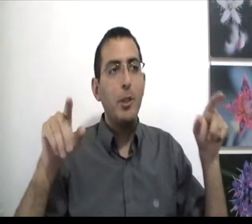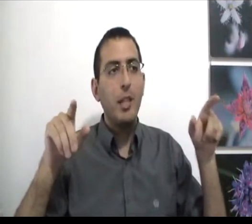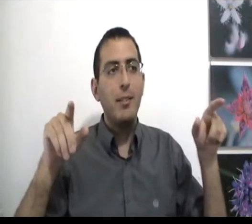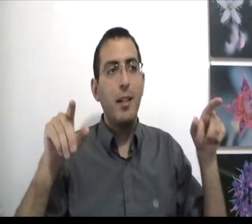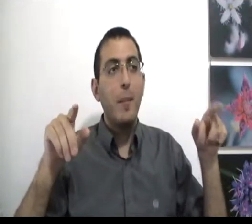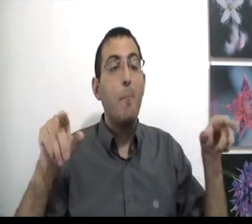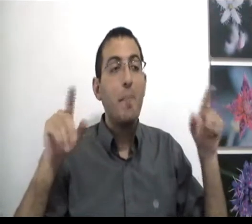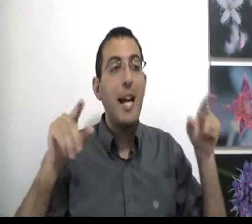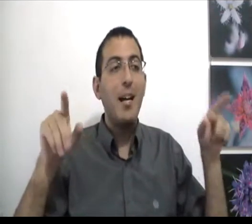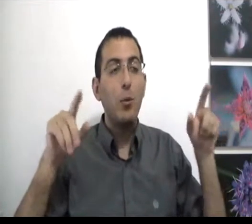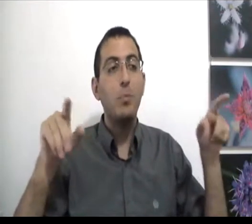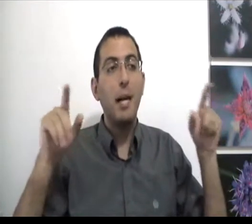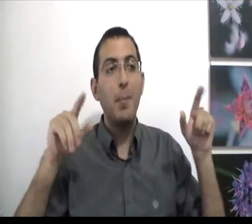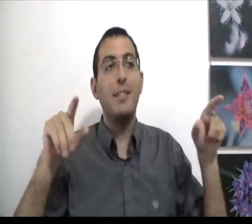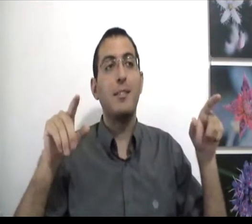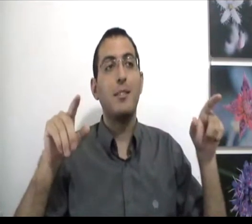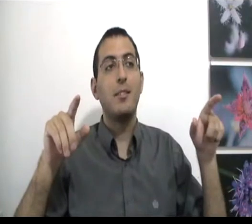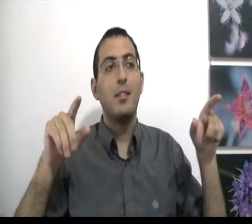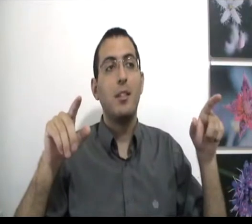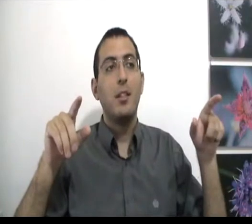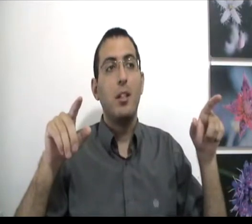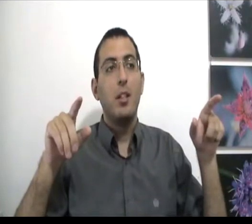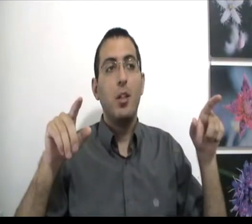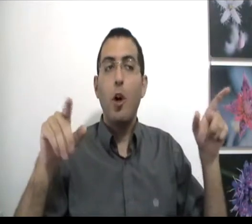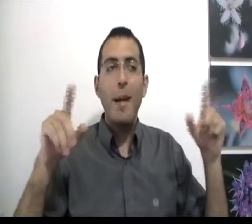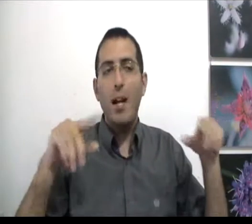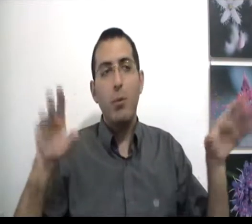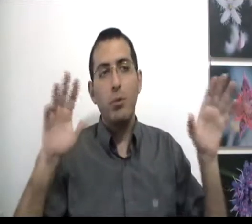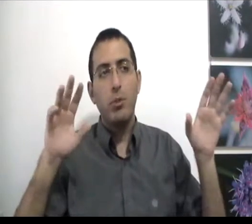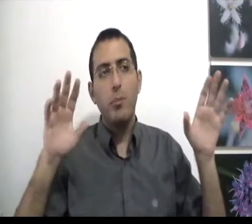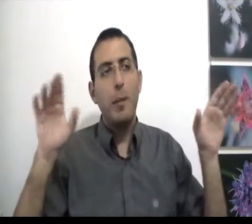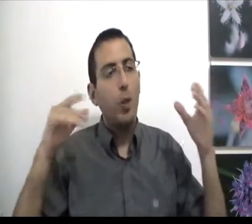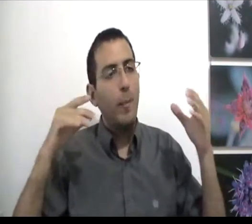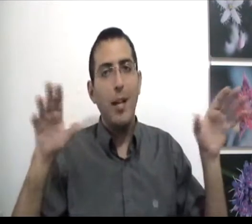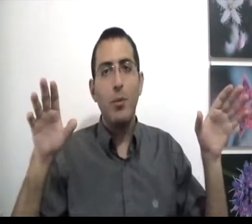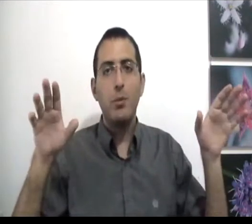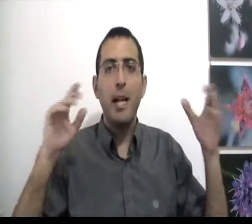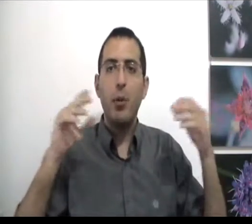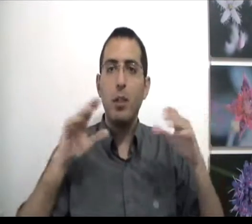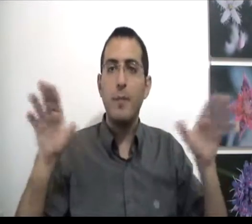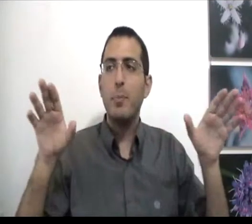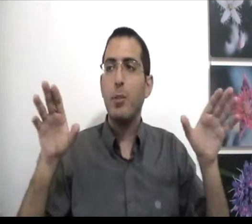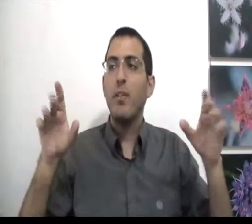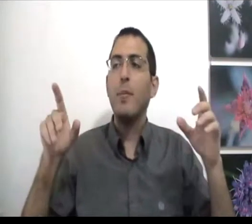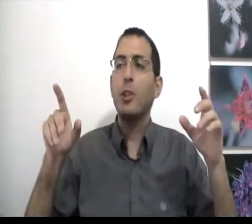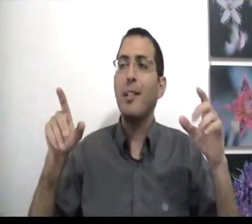השקעת 100% מאמץ לא 100% עוד פעם לא 100% 100% זה לא מספיק טוב האם השקעת